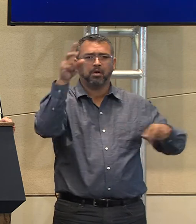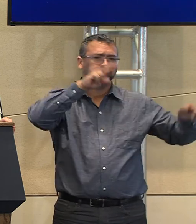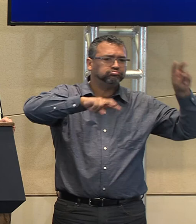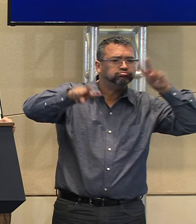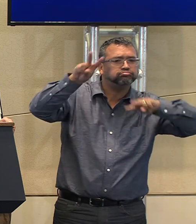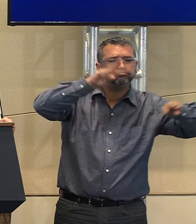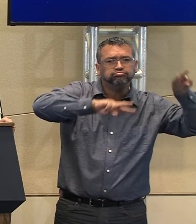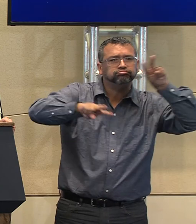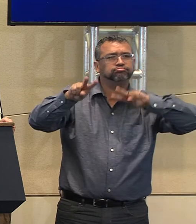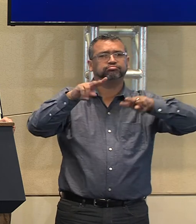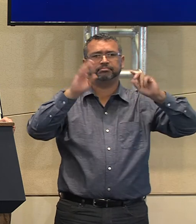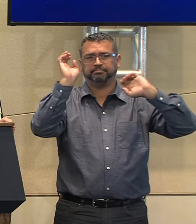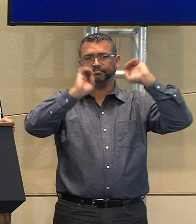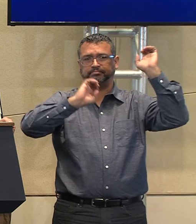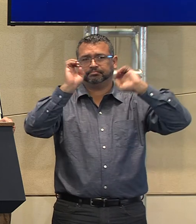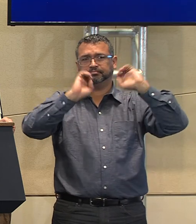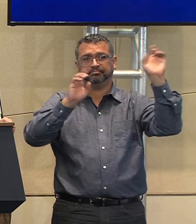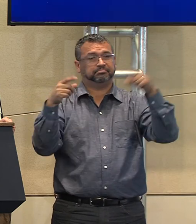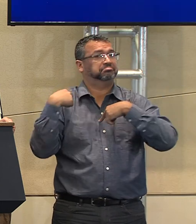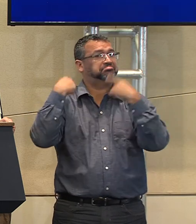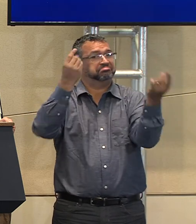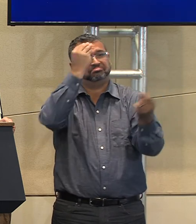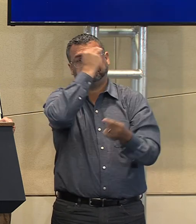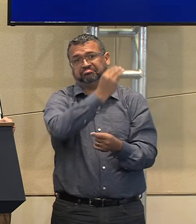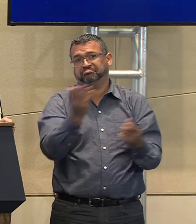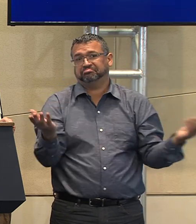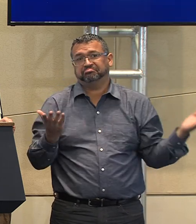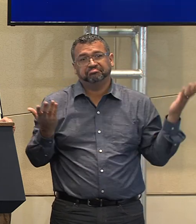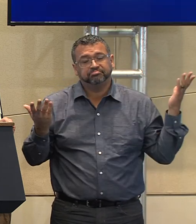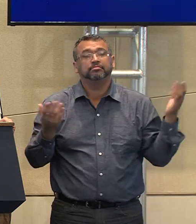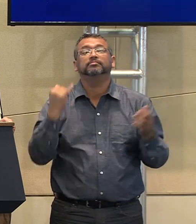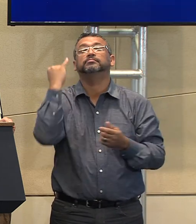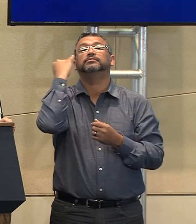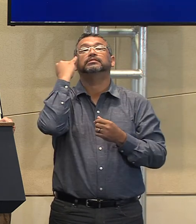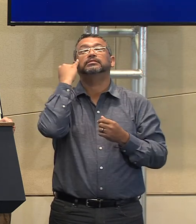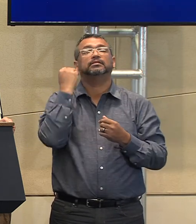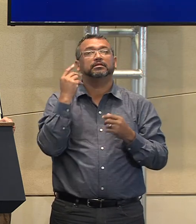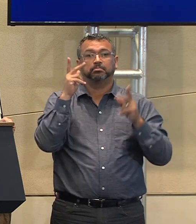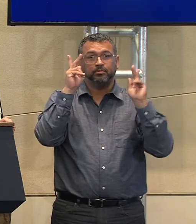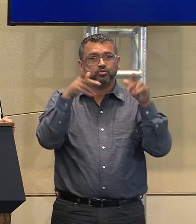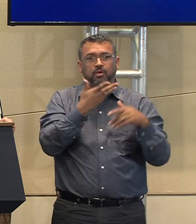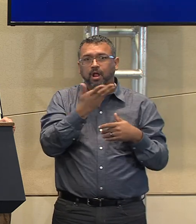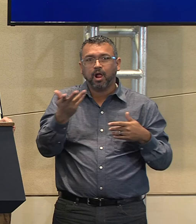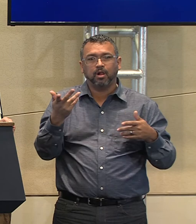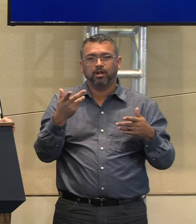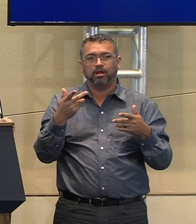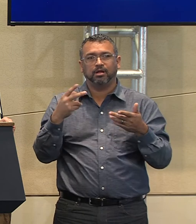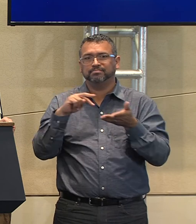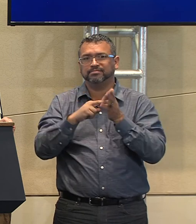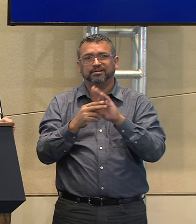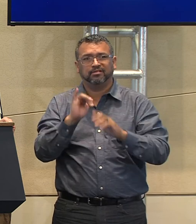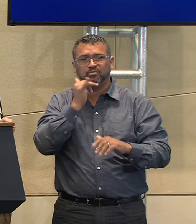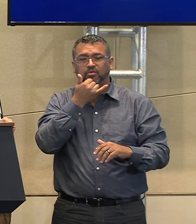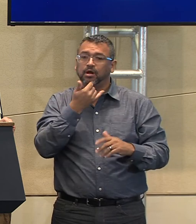Y como siempre yo he dicho, y el gobernador ha dicho, si alguien hizo algo ilegal, que se fríe en la cárcel. Eso no hay ningún problema.